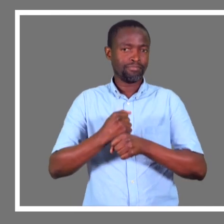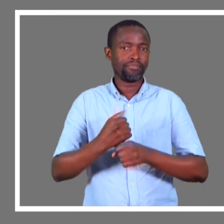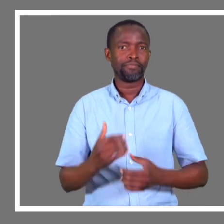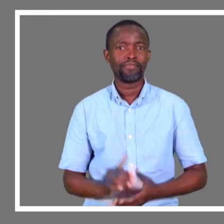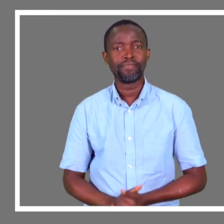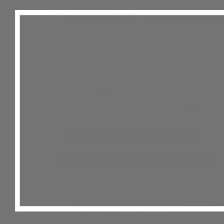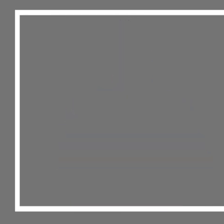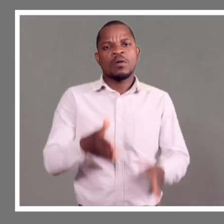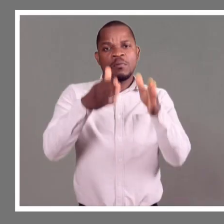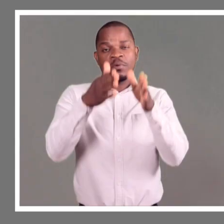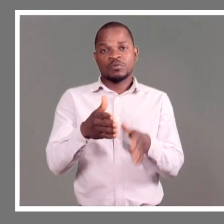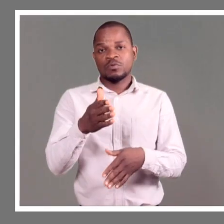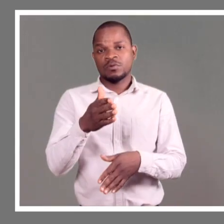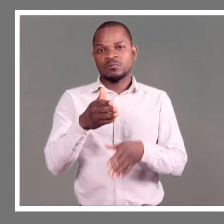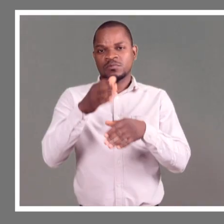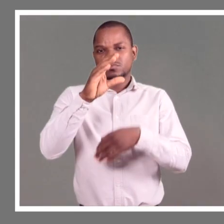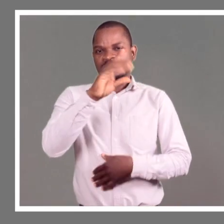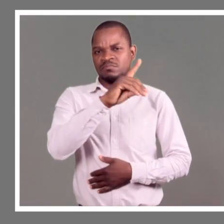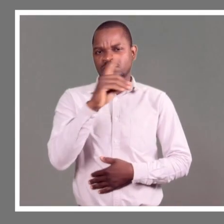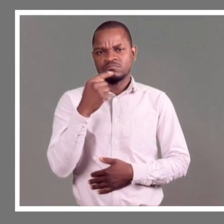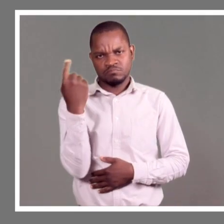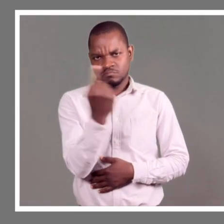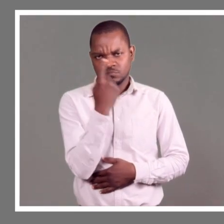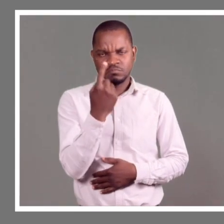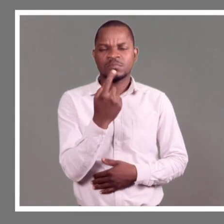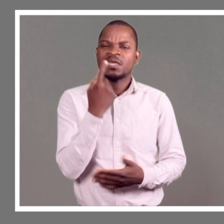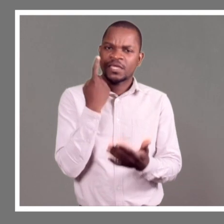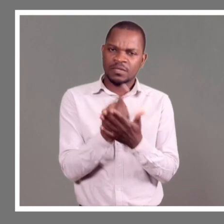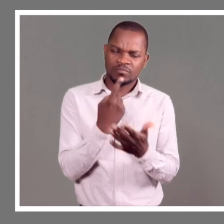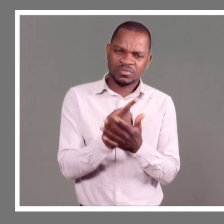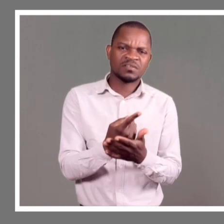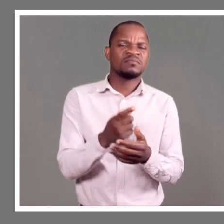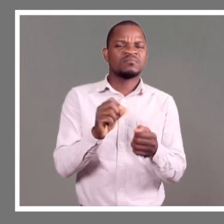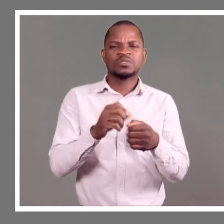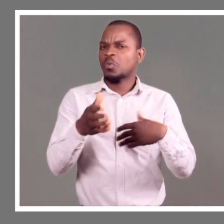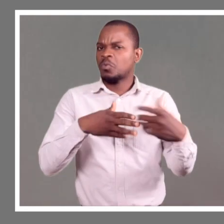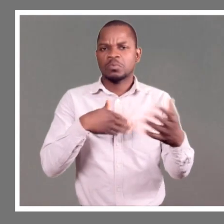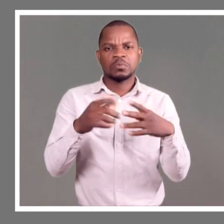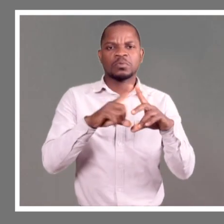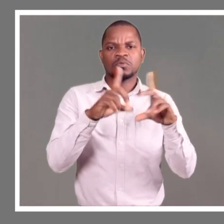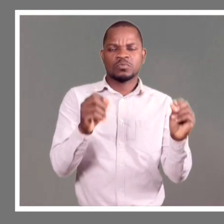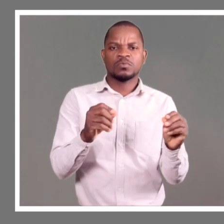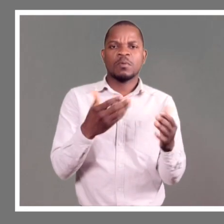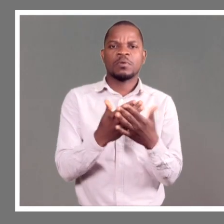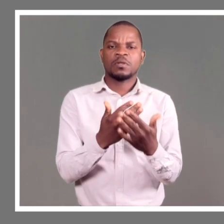É a própria pessoa com deficiência ter alguma atividade em ajudar-se por si mesmo,